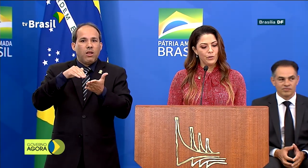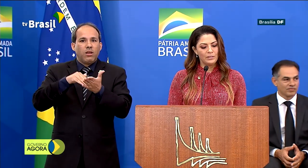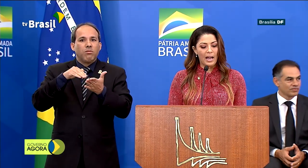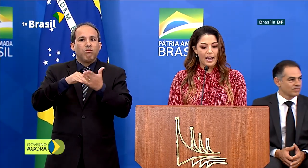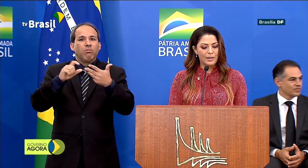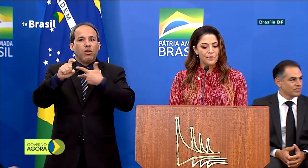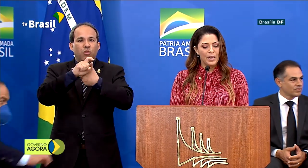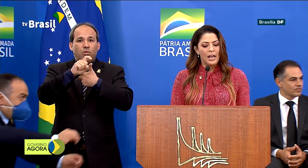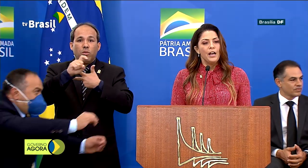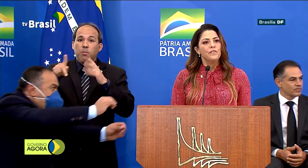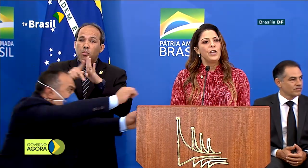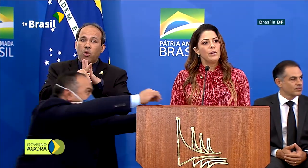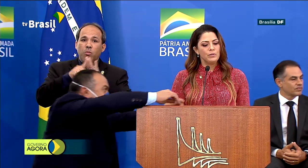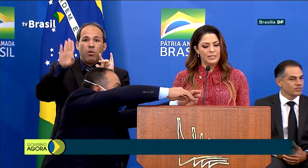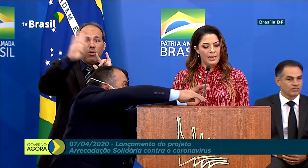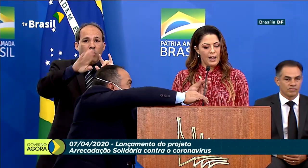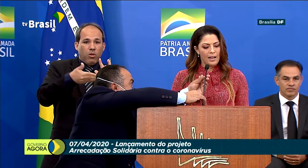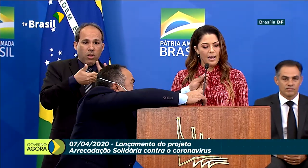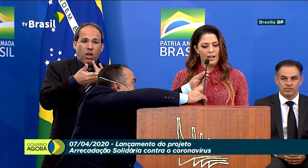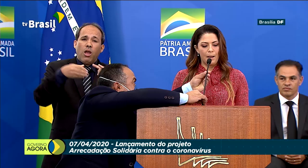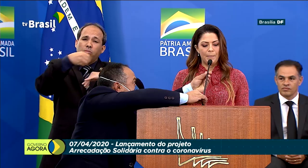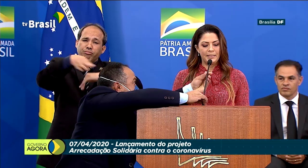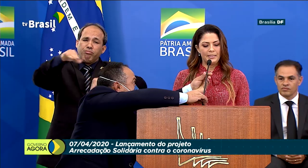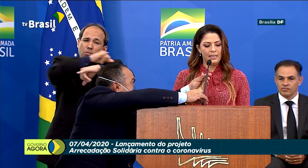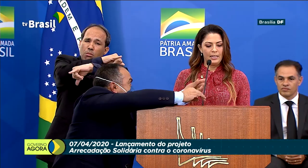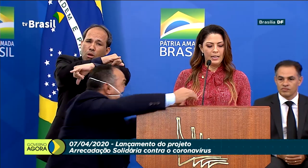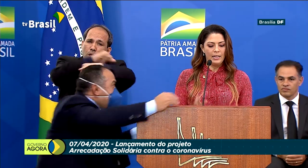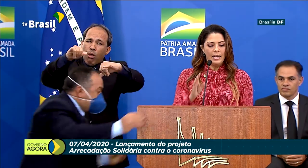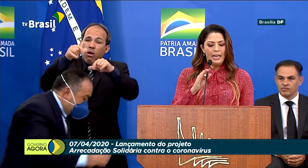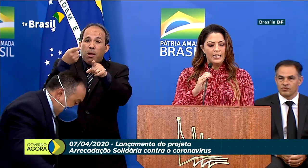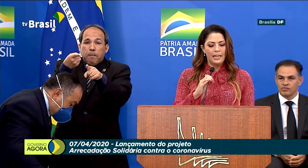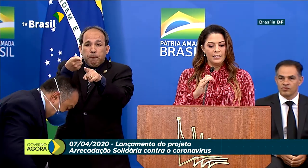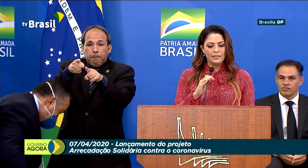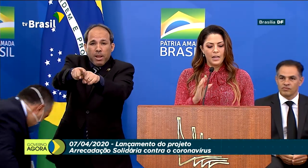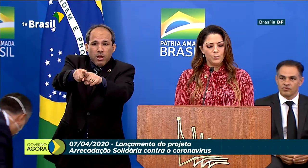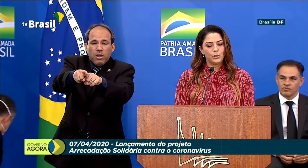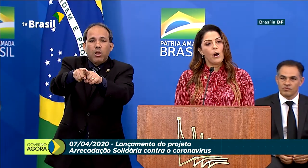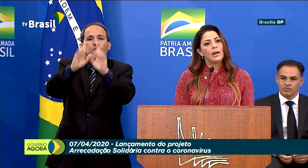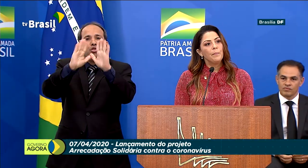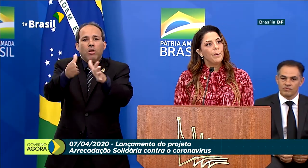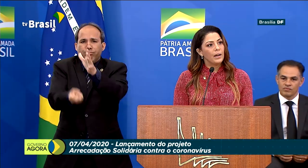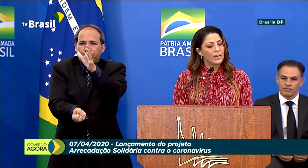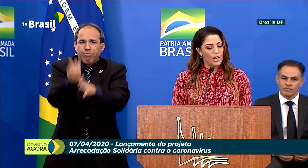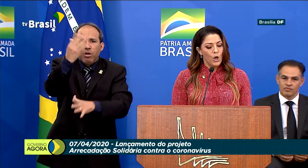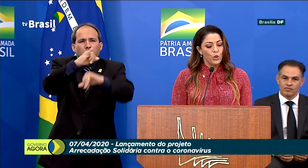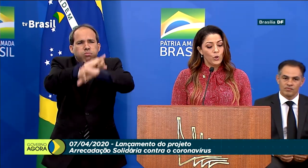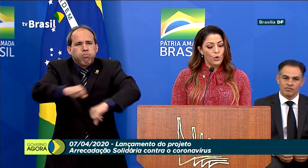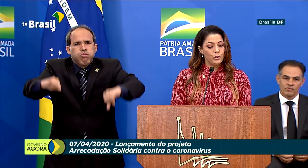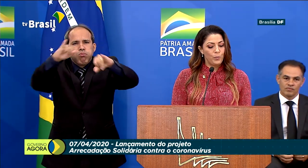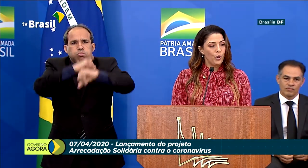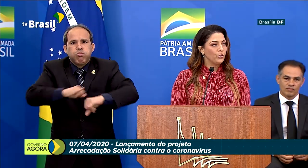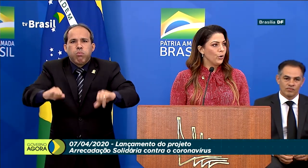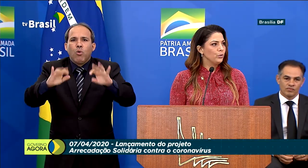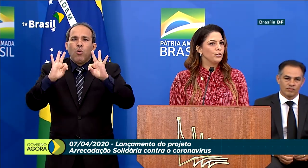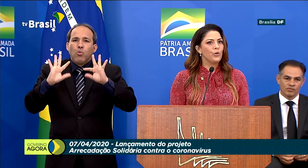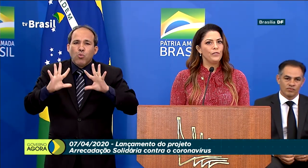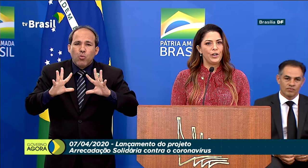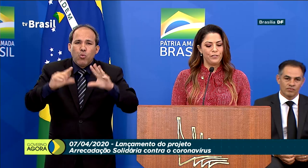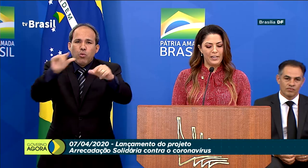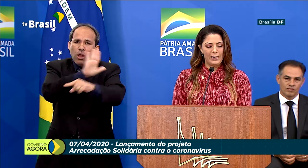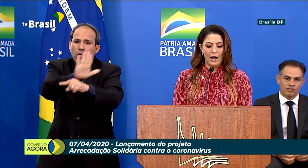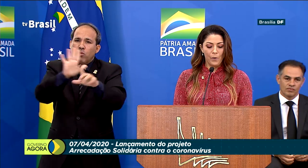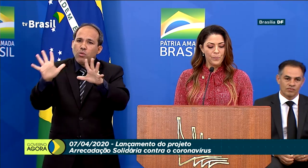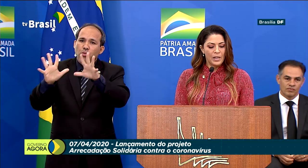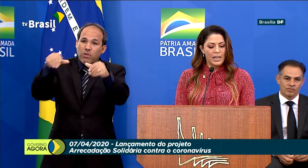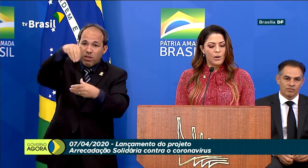Pátria Voluntária, venho anunciar a parceria que lançamos com a campanha Todos por Todos do